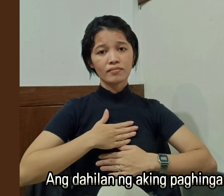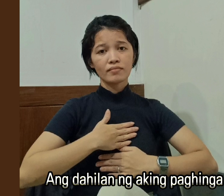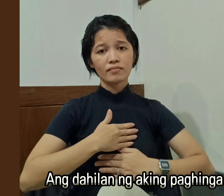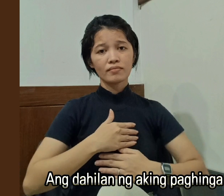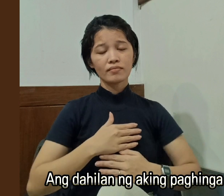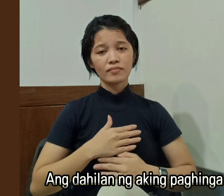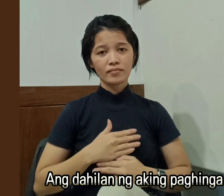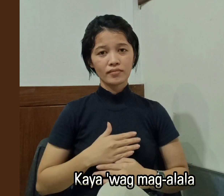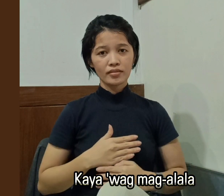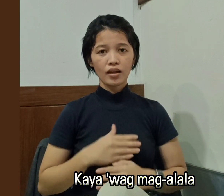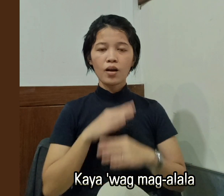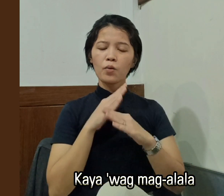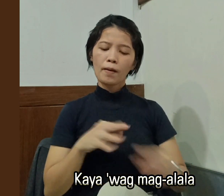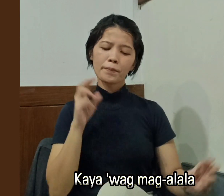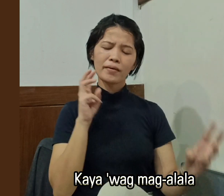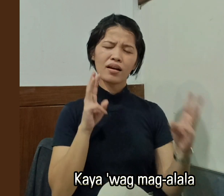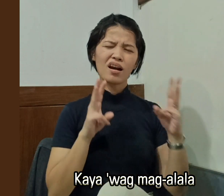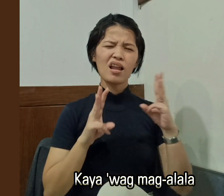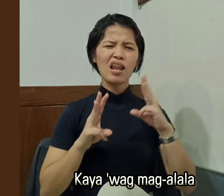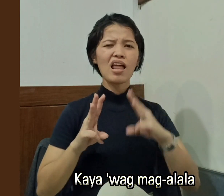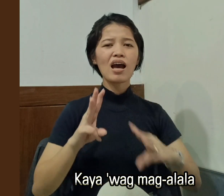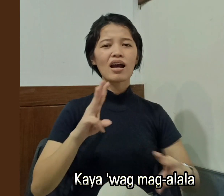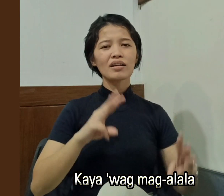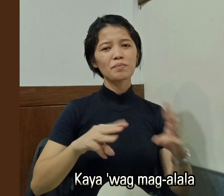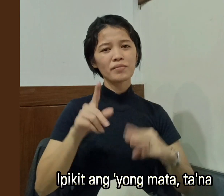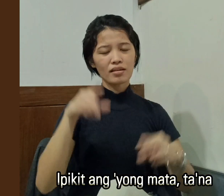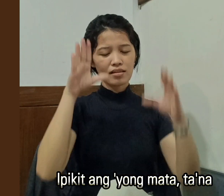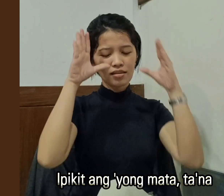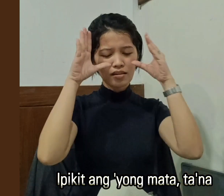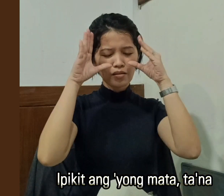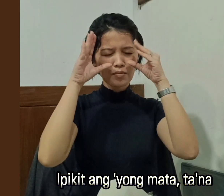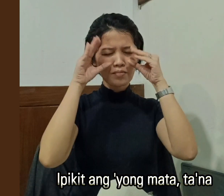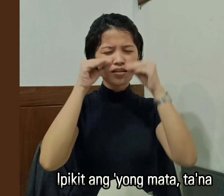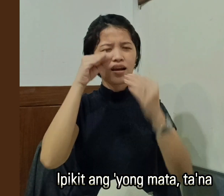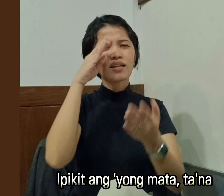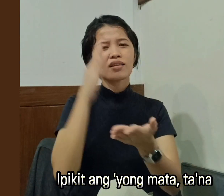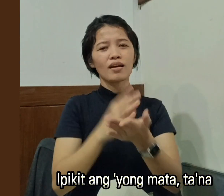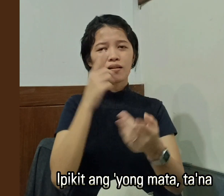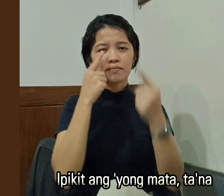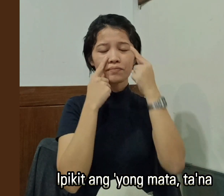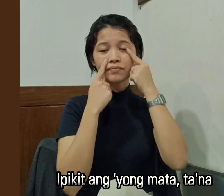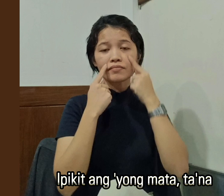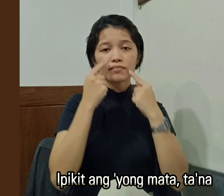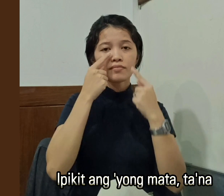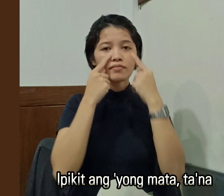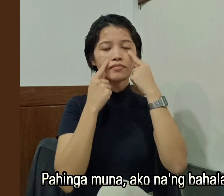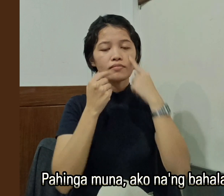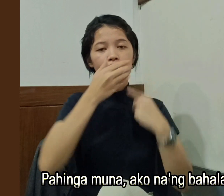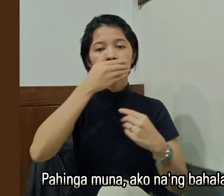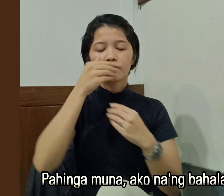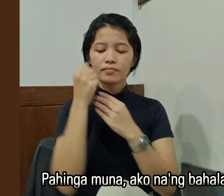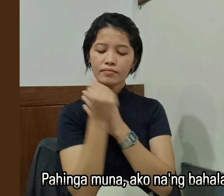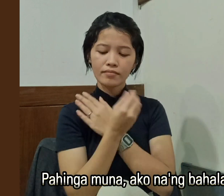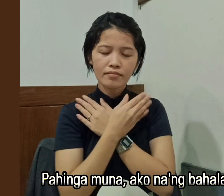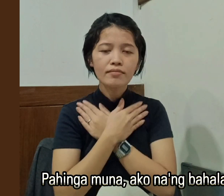Kaya huwag mag-alala Ipikit ang iyong mata Tana, pahinga muna